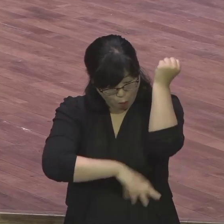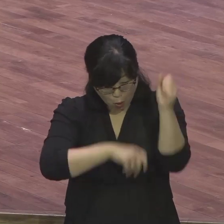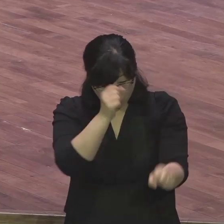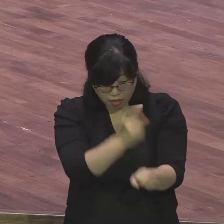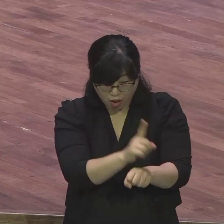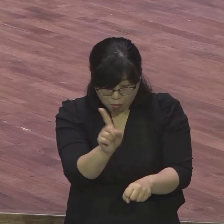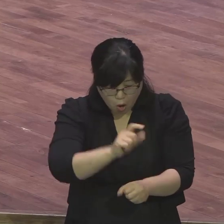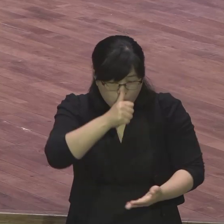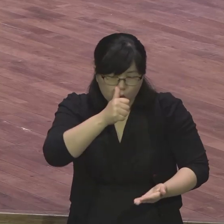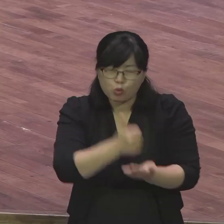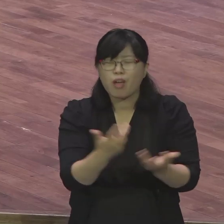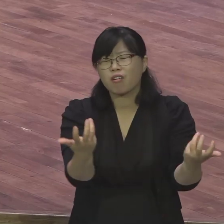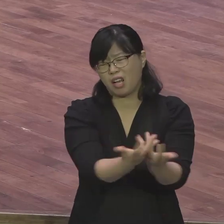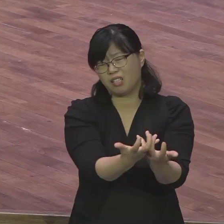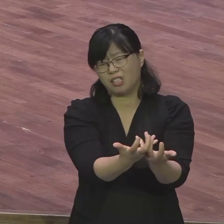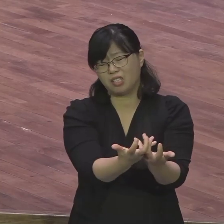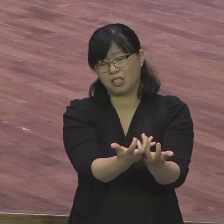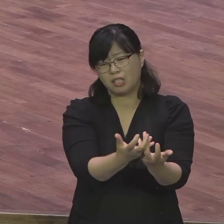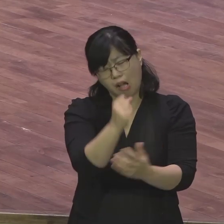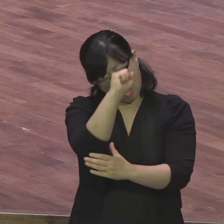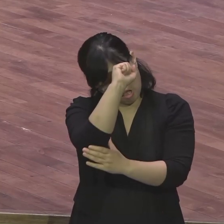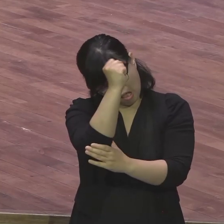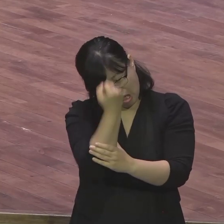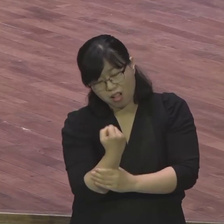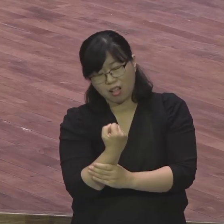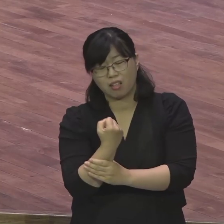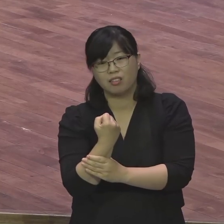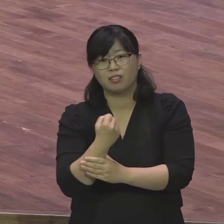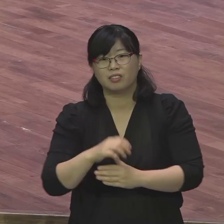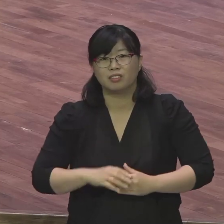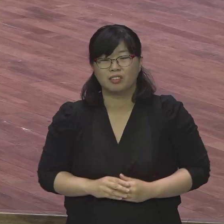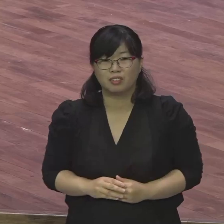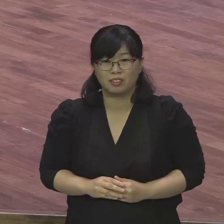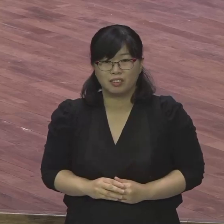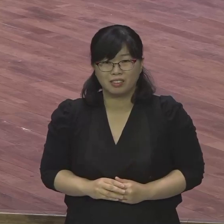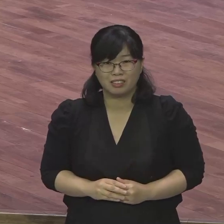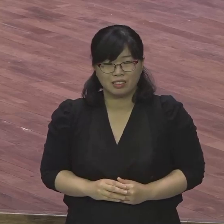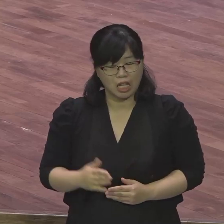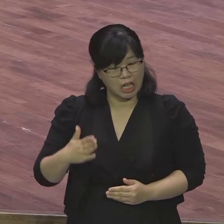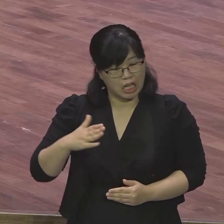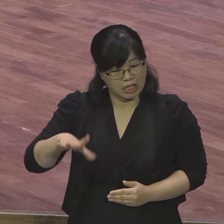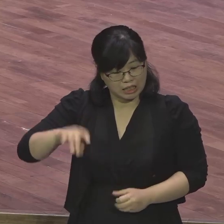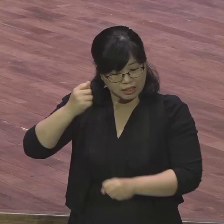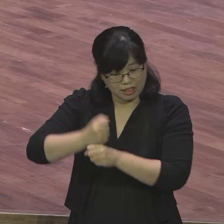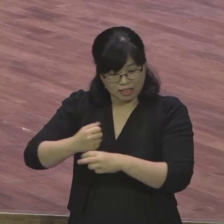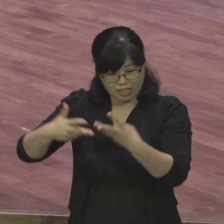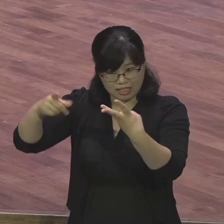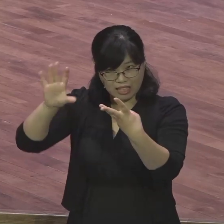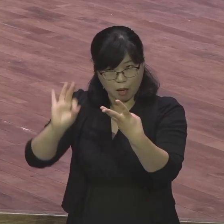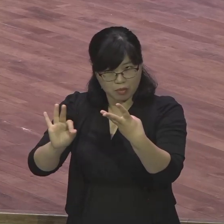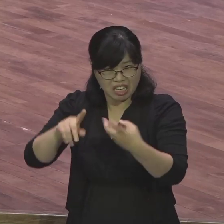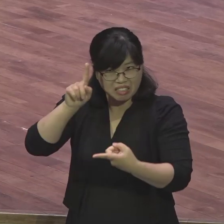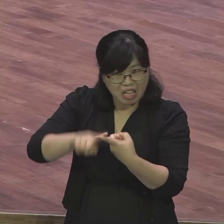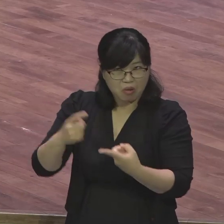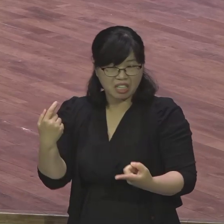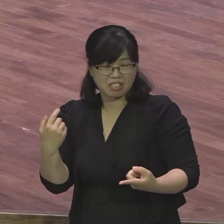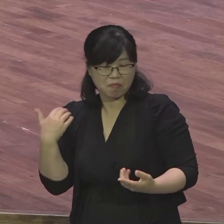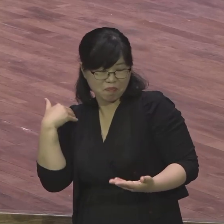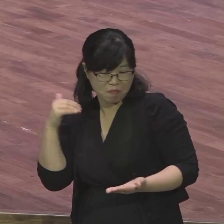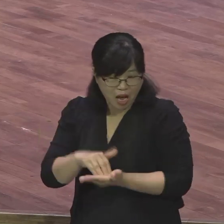3장의 이 체질로 돌아가려고 하는 이런 습관이 있어요 돌아가려고